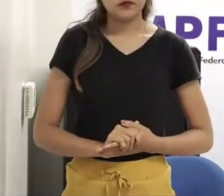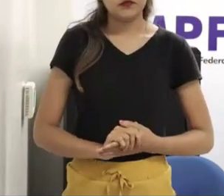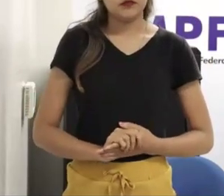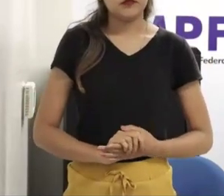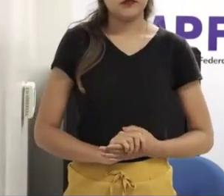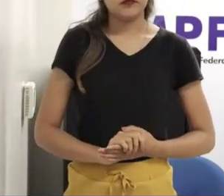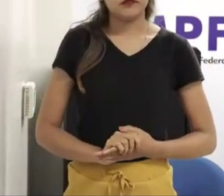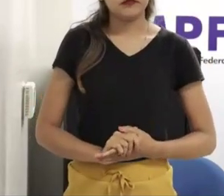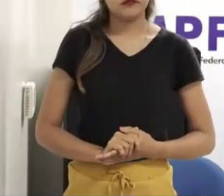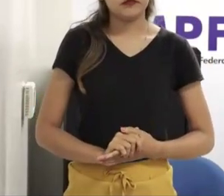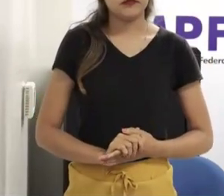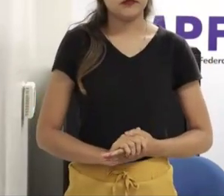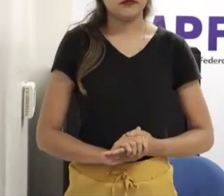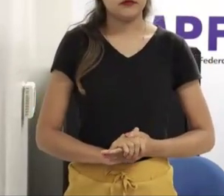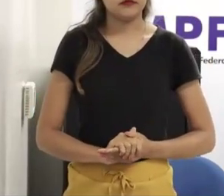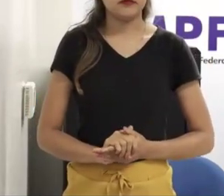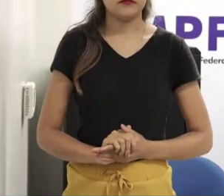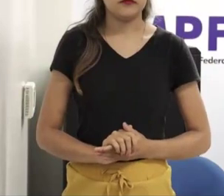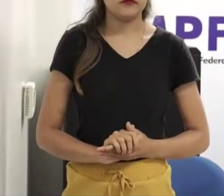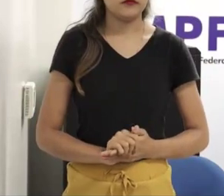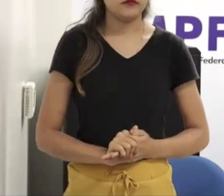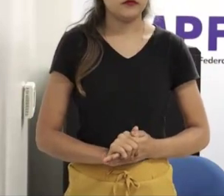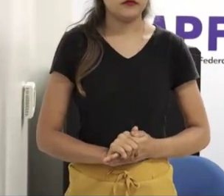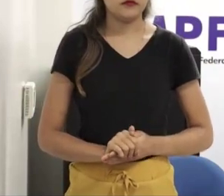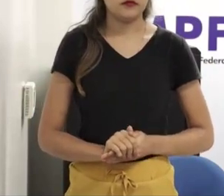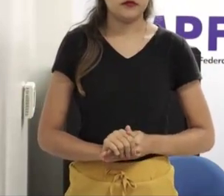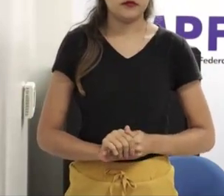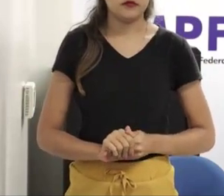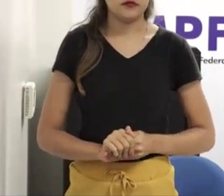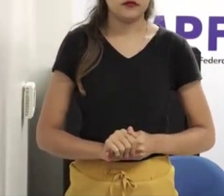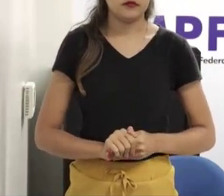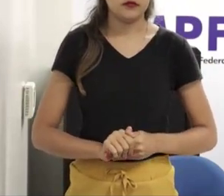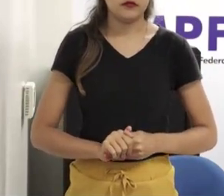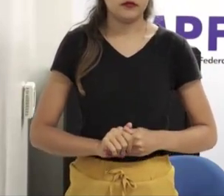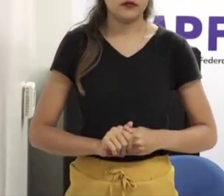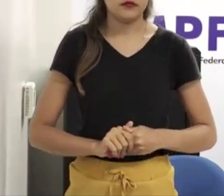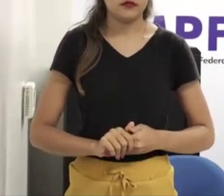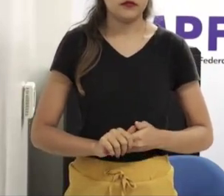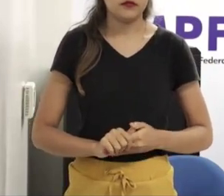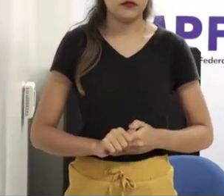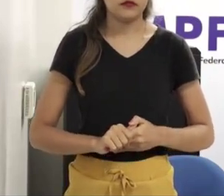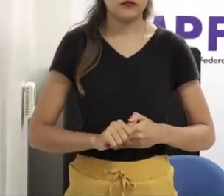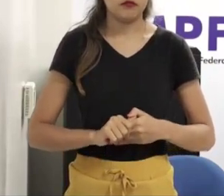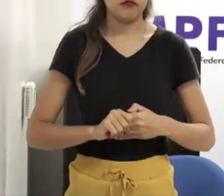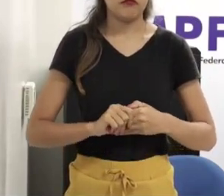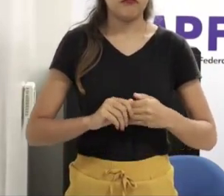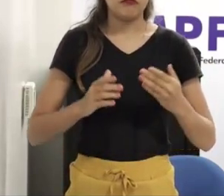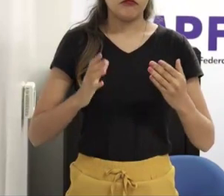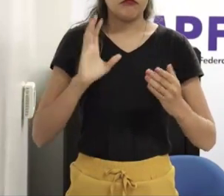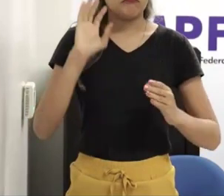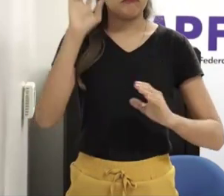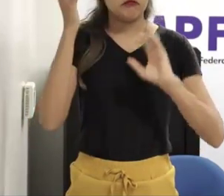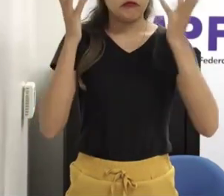sexuais presenciais, que é a criança sofrer durante anos o